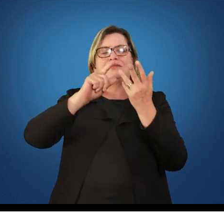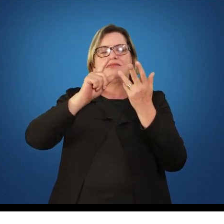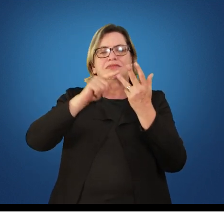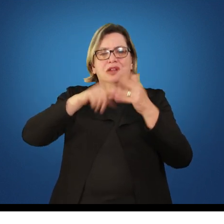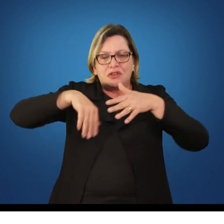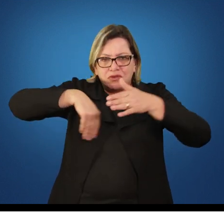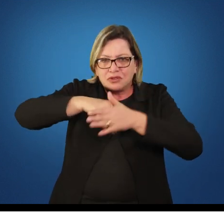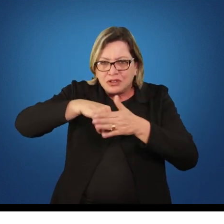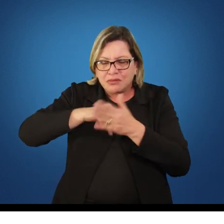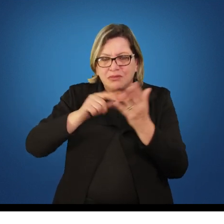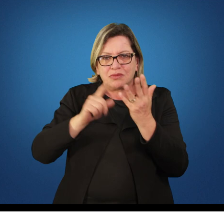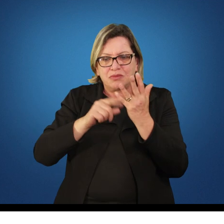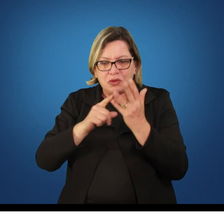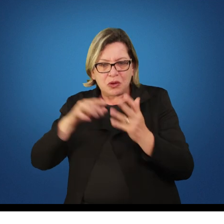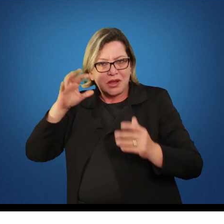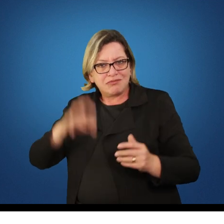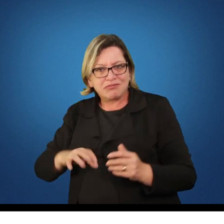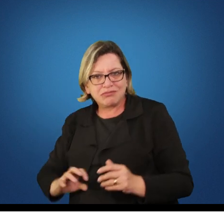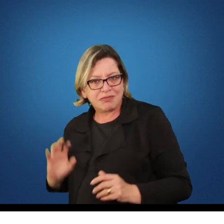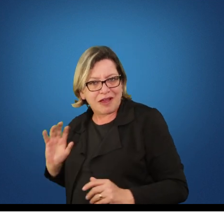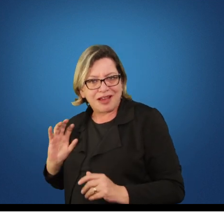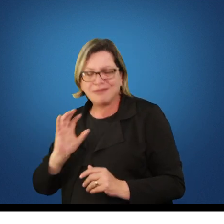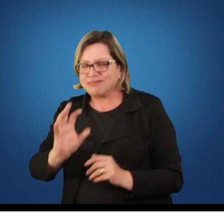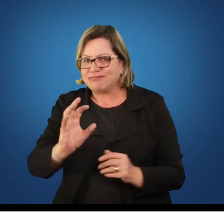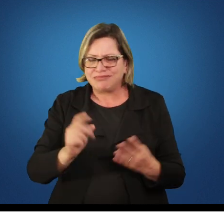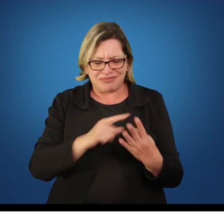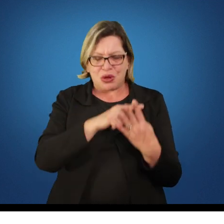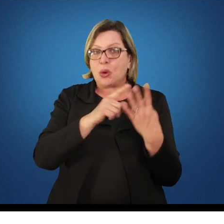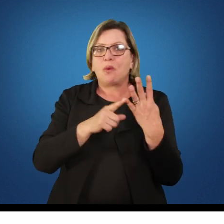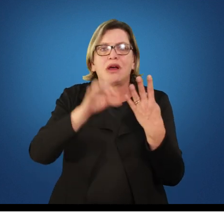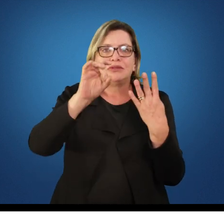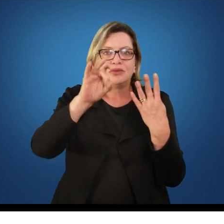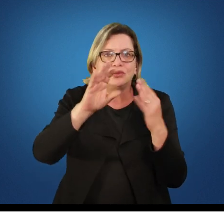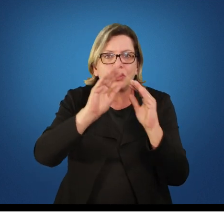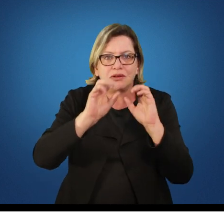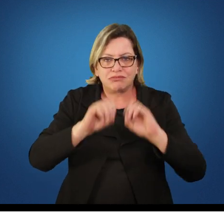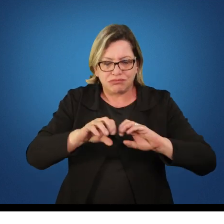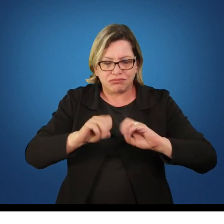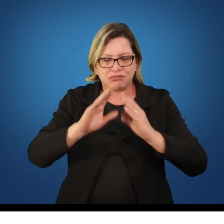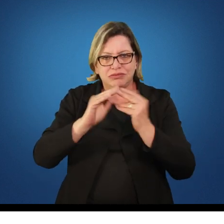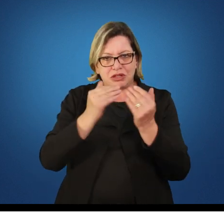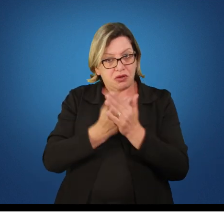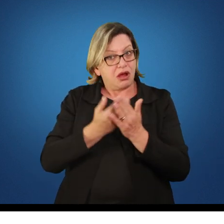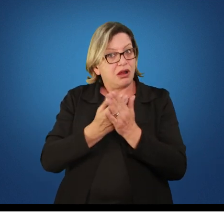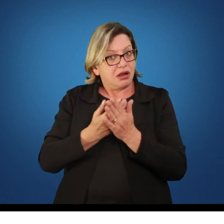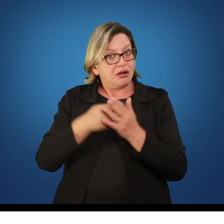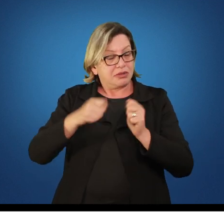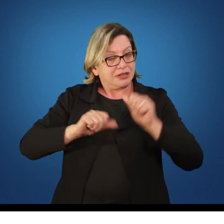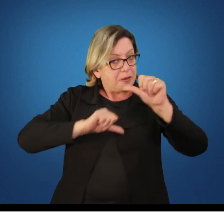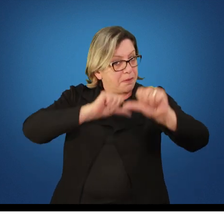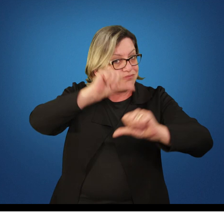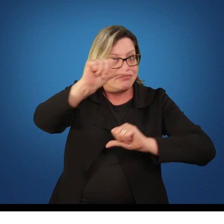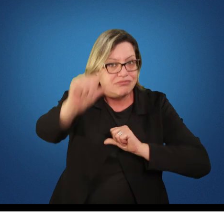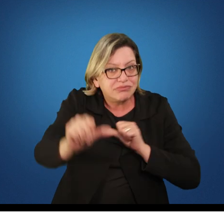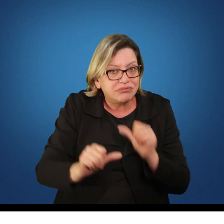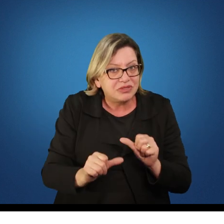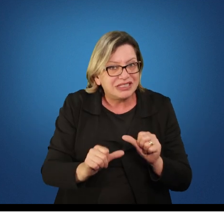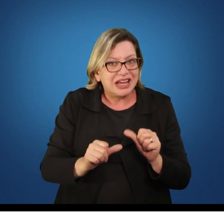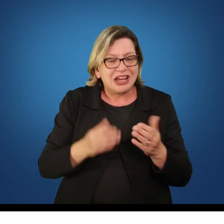existe mais nada na escola em relação ao esporte não é isso nós temos que mudar isso nós vamos quebrar esse paradigma ou começar a quebrar esse